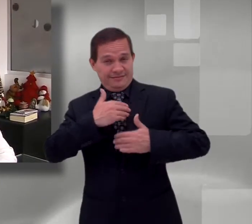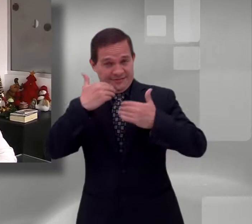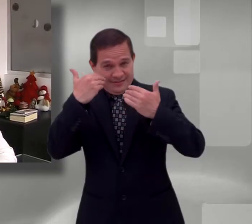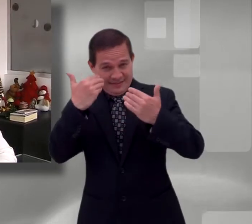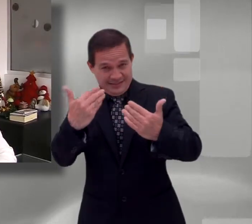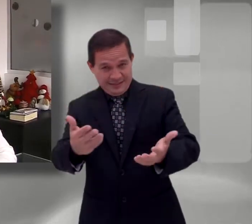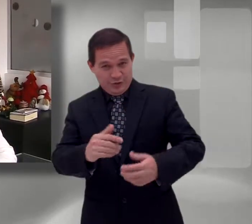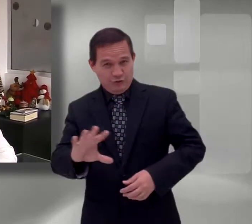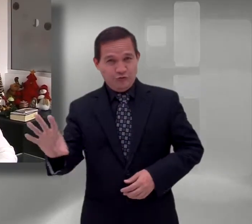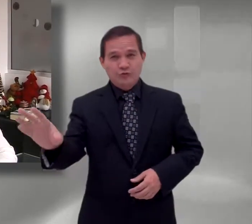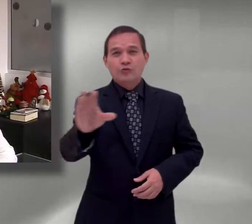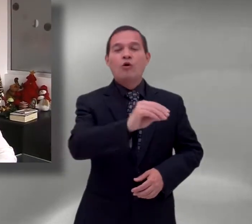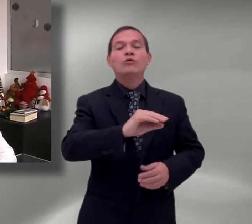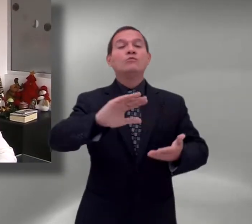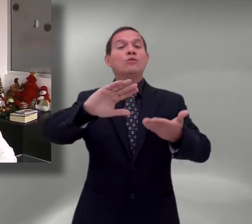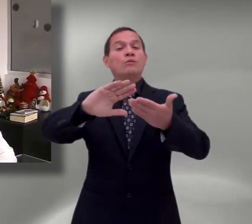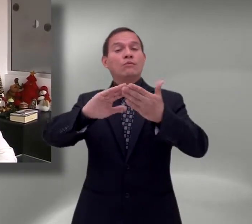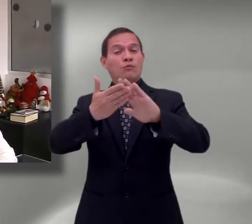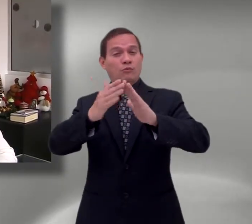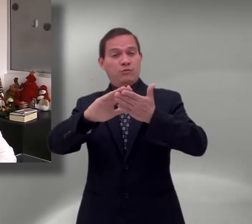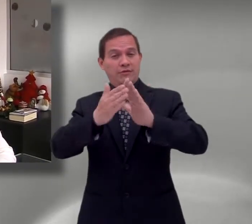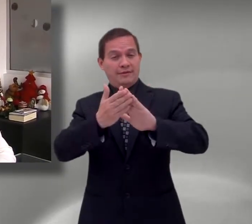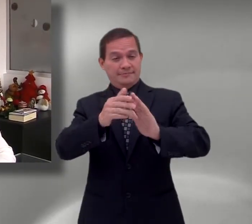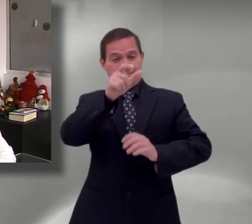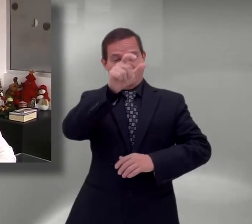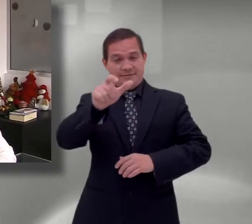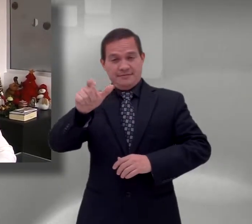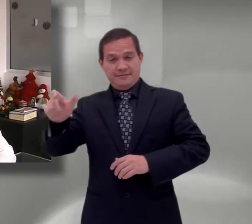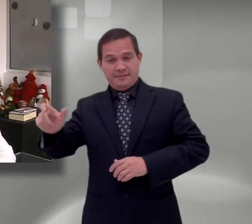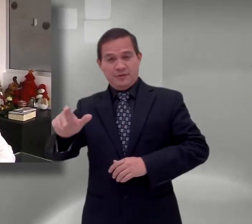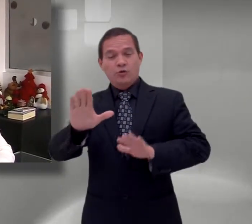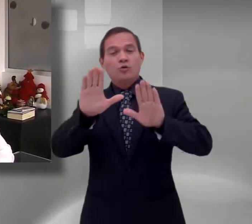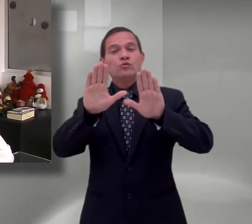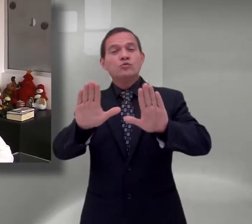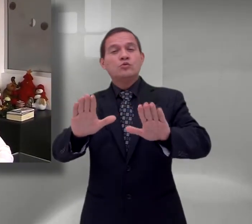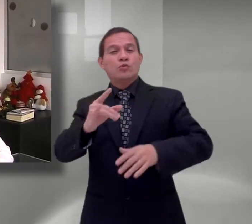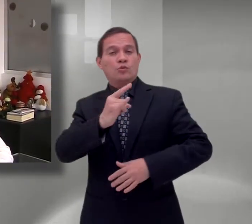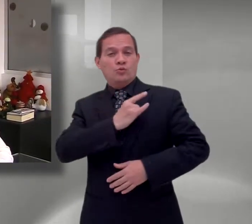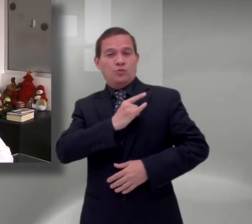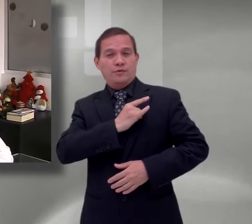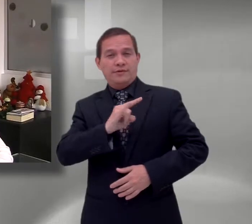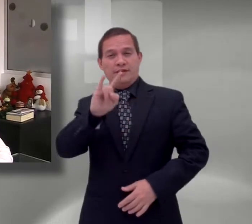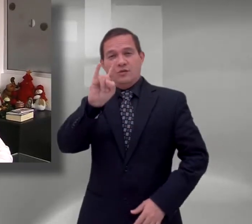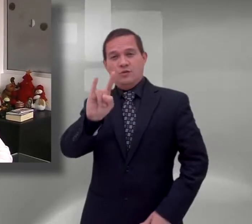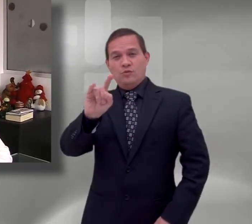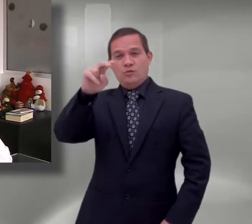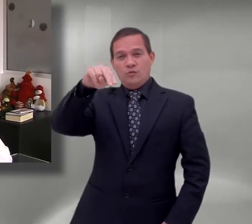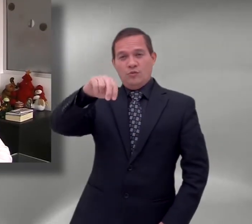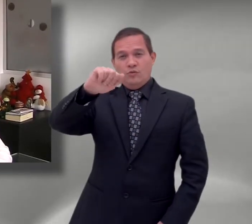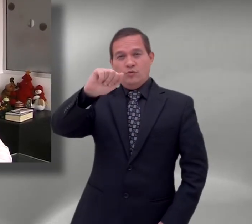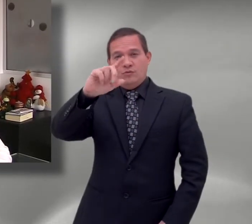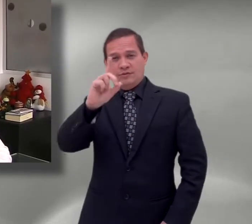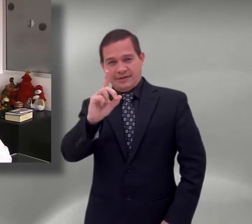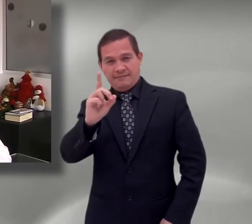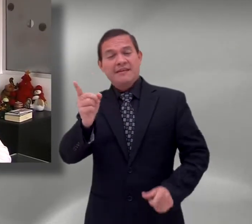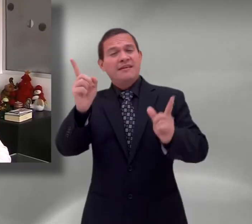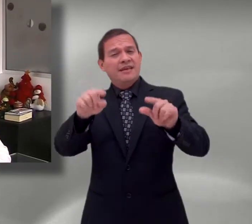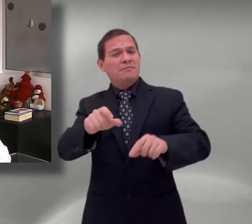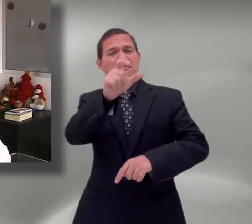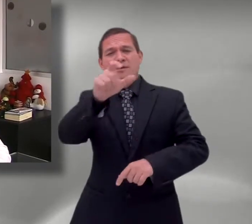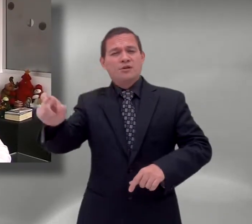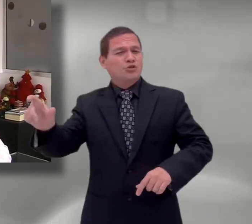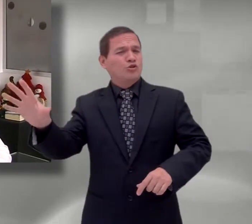todos los miembros de la comunidad unadista y la comunidad en general. Les habla Clara